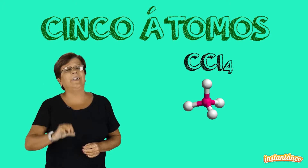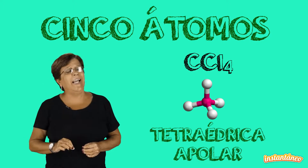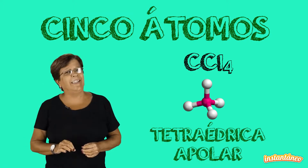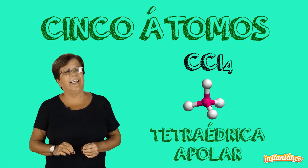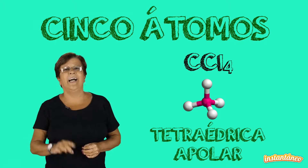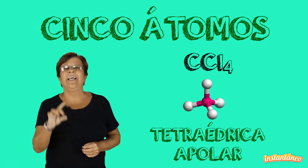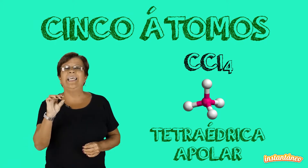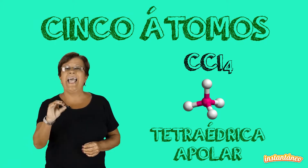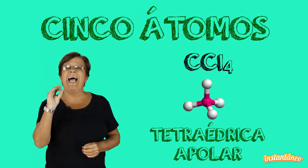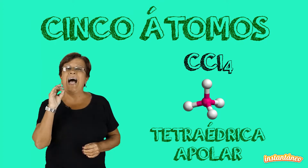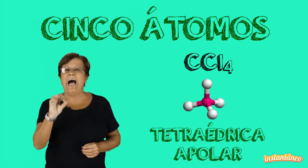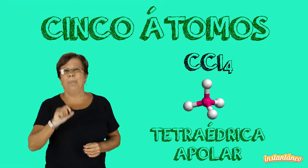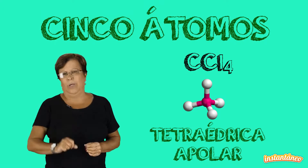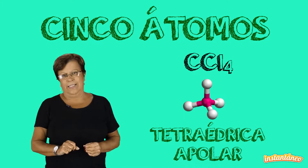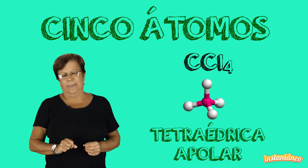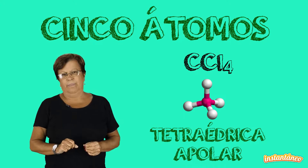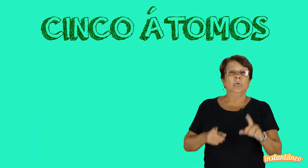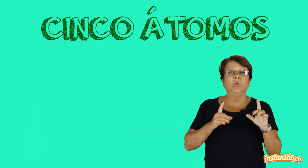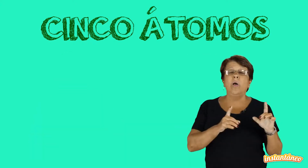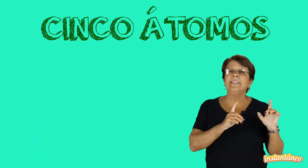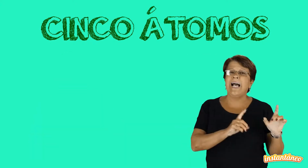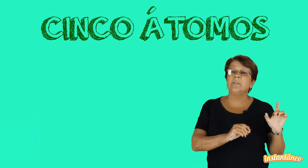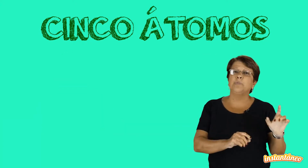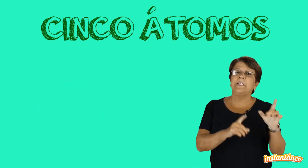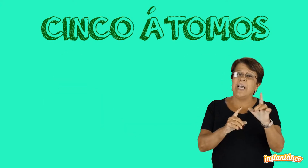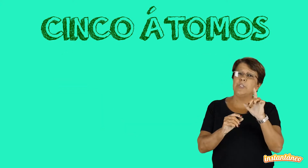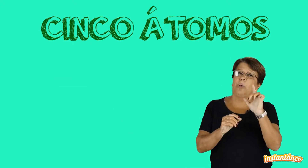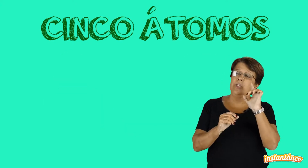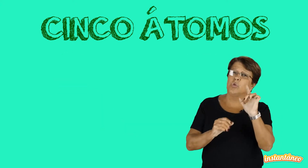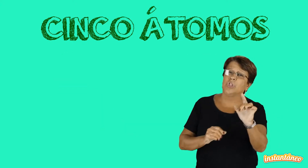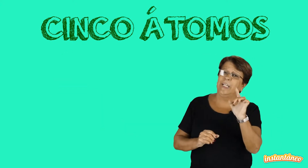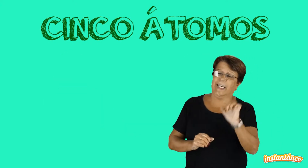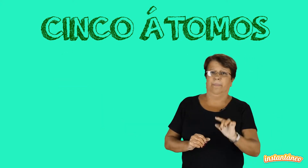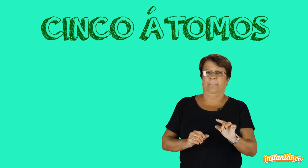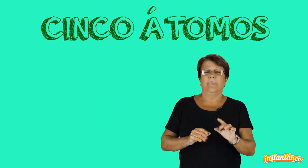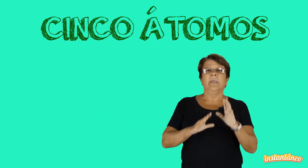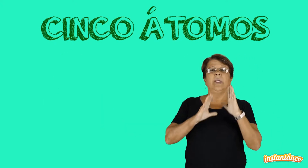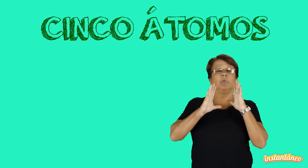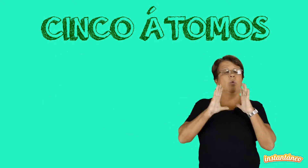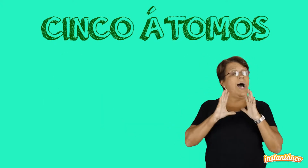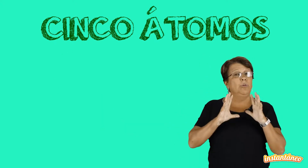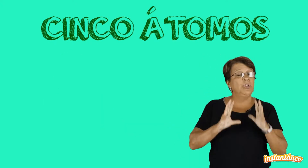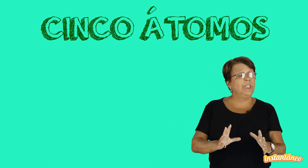tetraédrica e é apolar. Dois casos especiais podem surgir aí. Eu tenho um átomo X